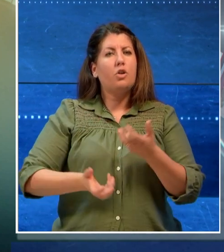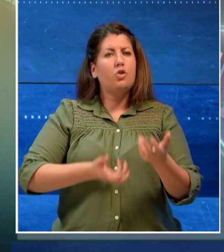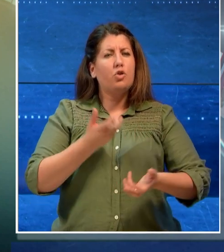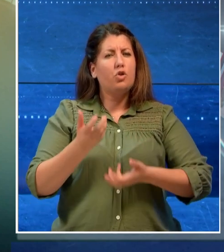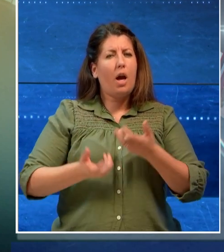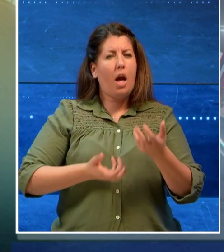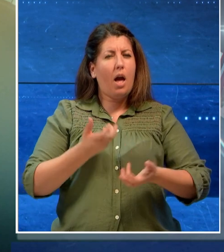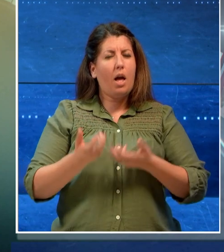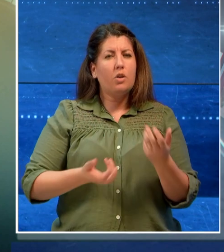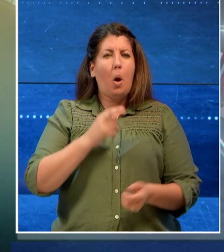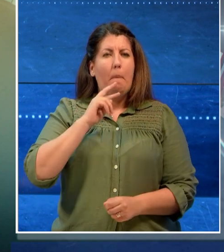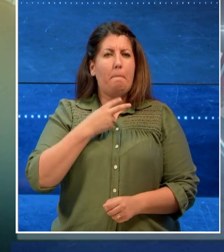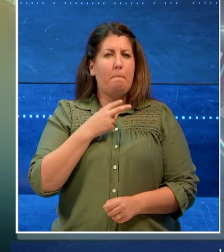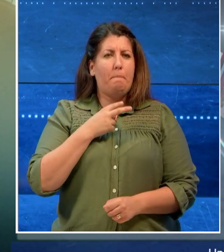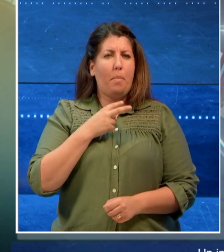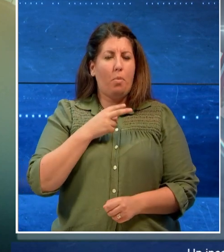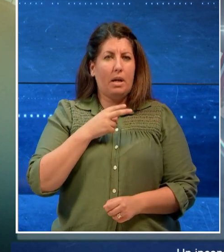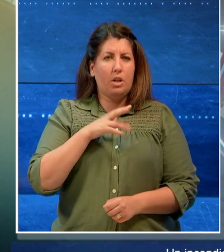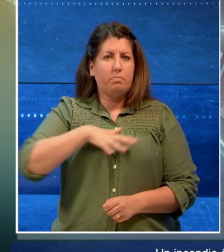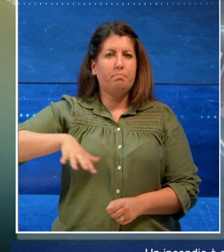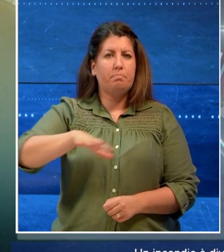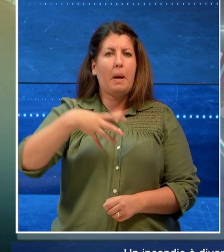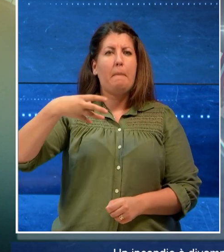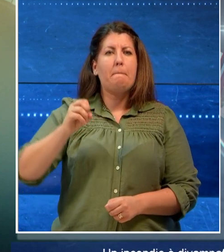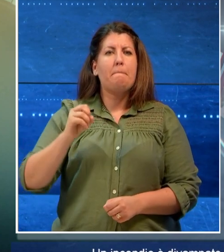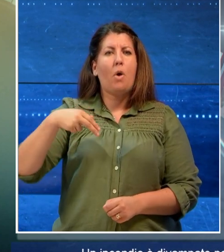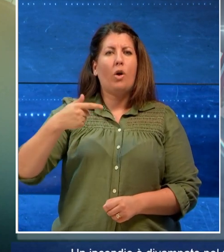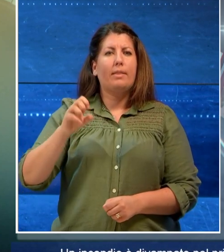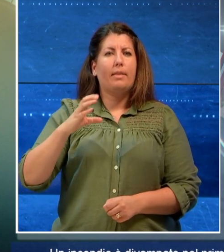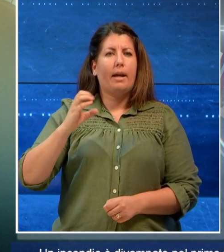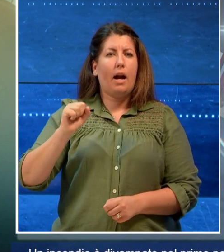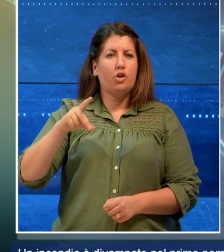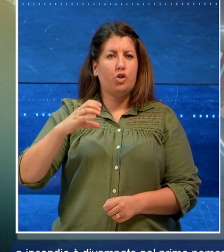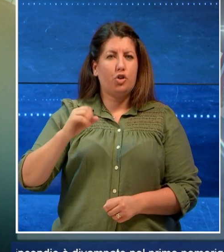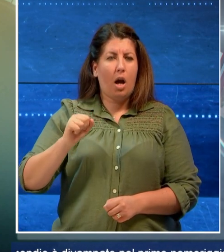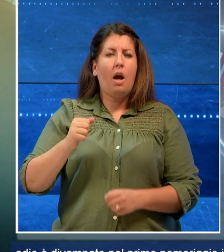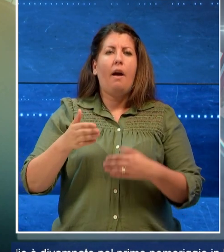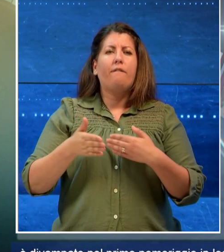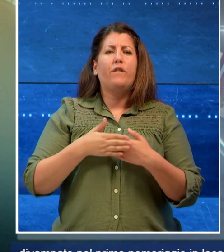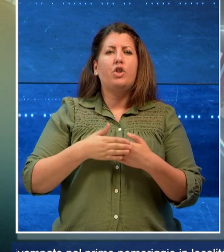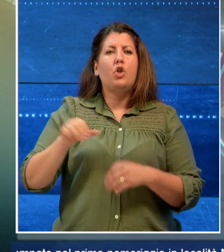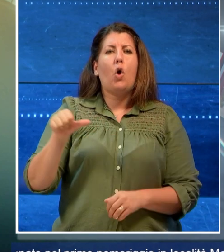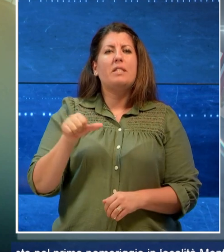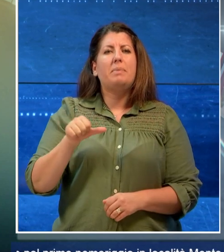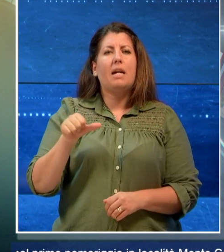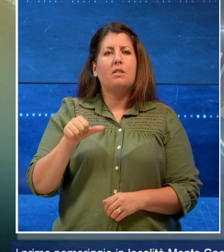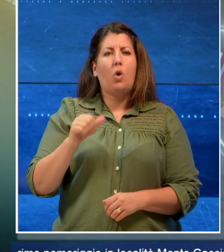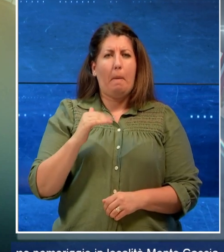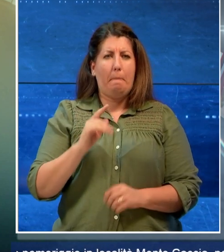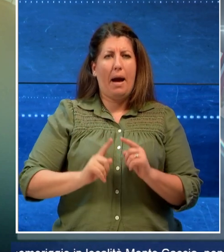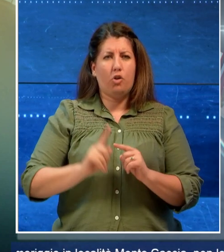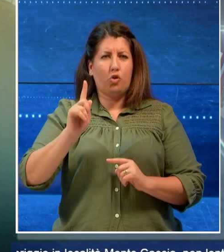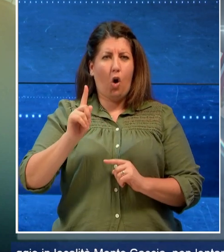primo pomeriggio in località Monte Caccia non lontano da Spinazzola, nel nord barese.